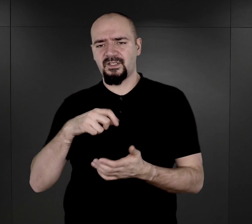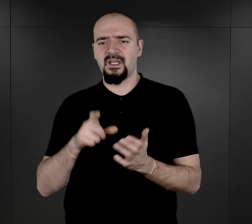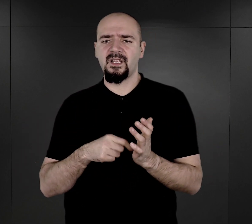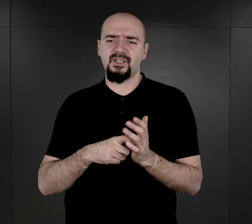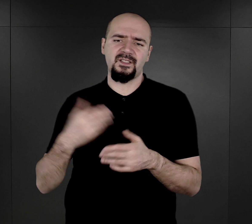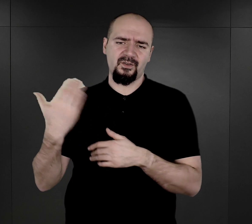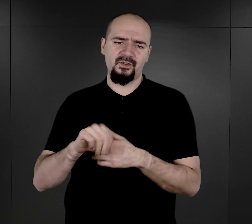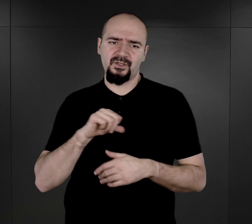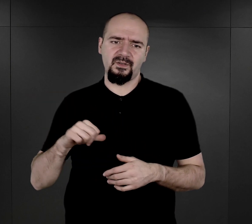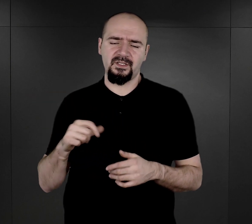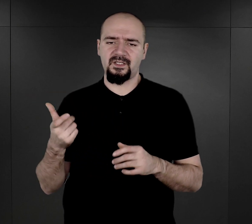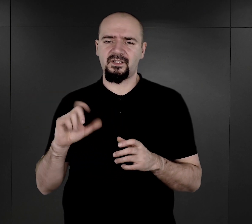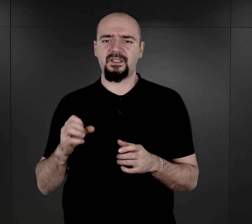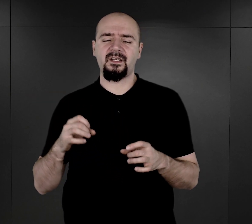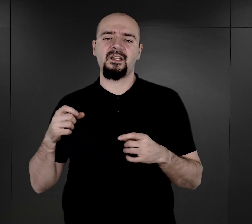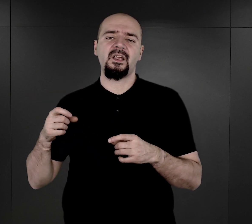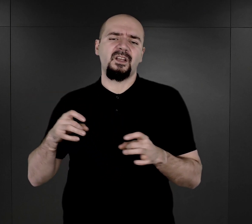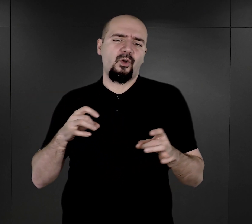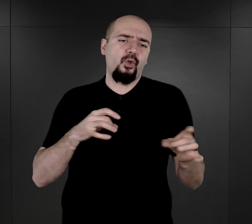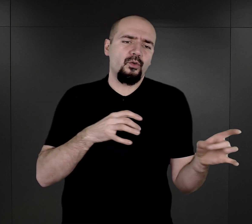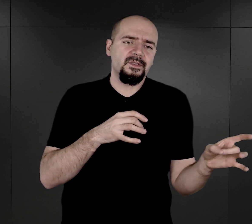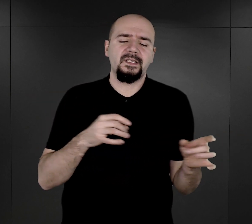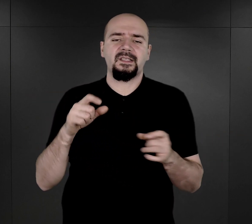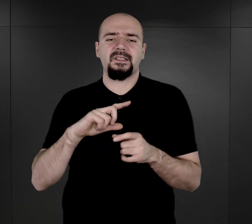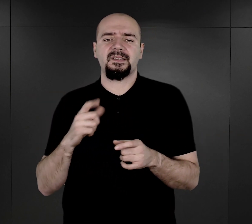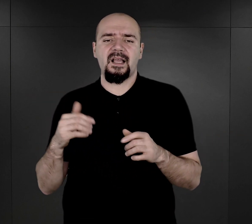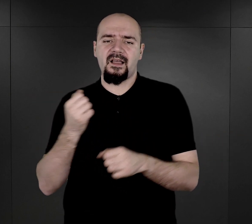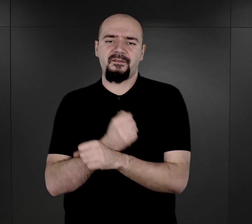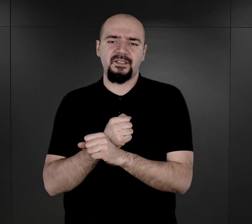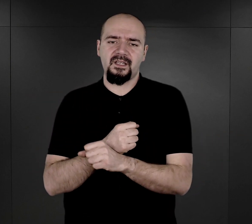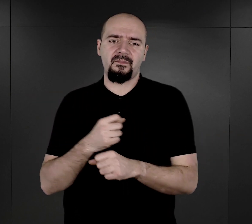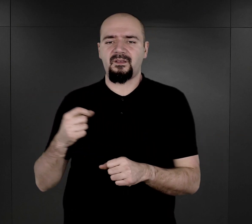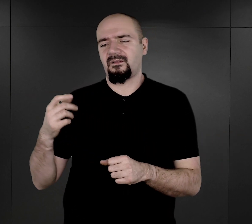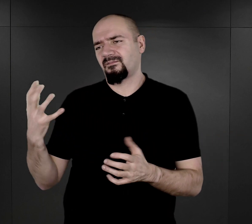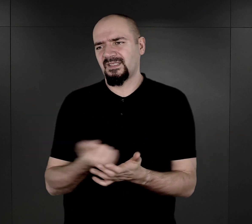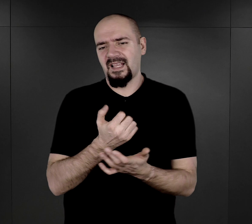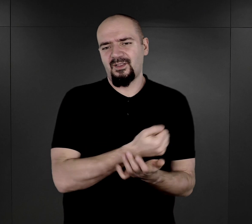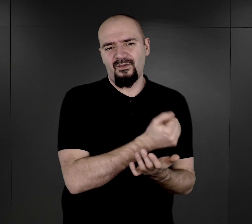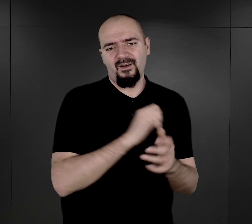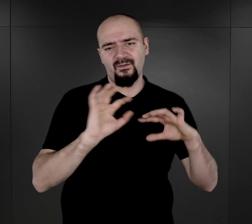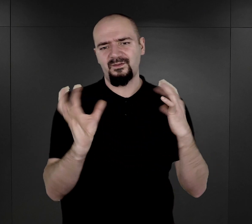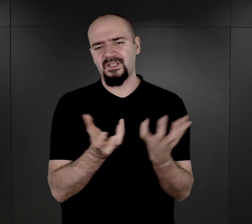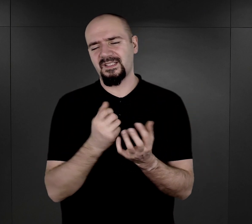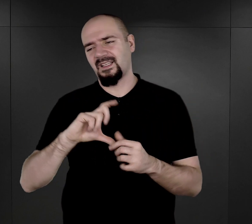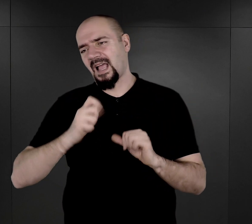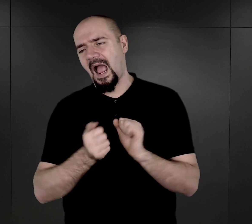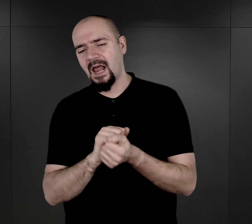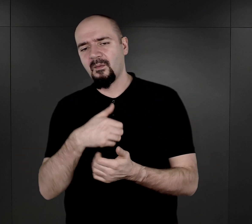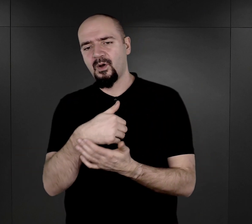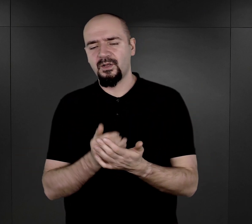sposób, że ten pościg, który ruszał za więźniami, znajdował wszystkich albo część uciekinierów. Czyli